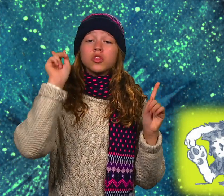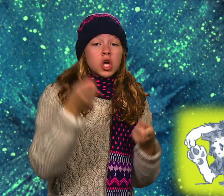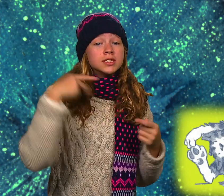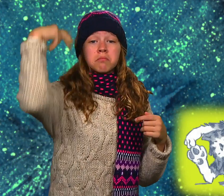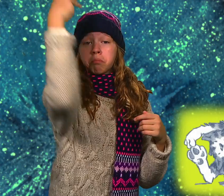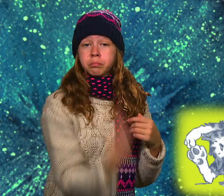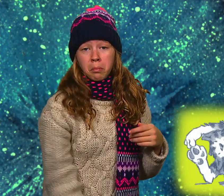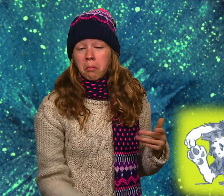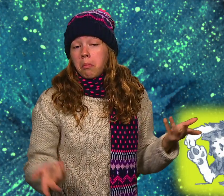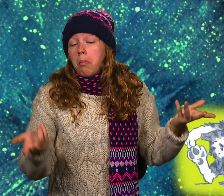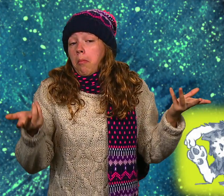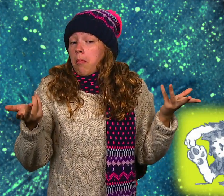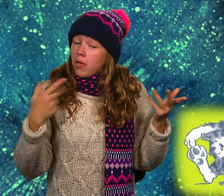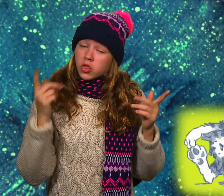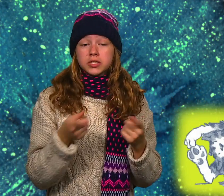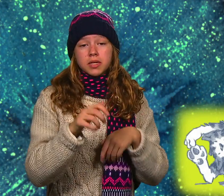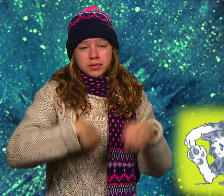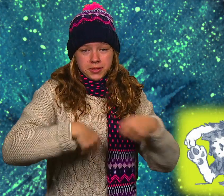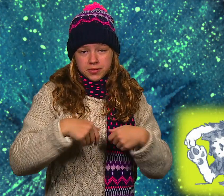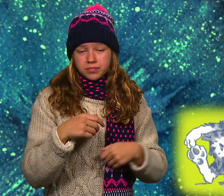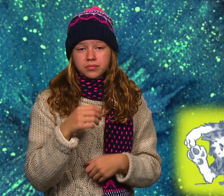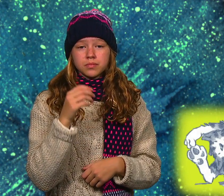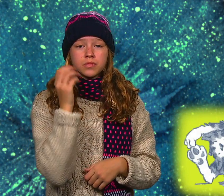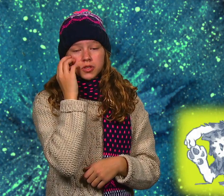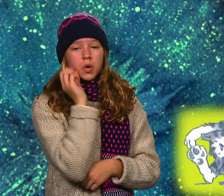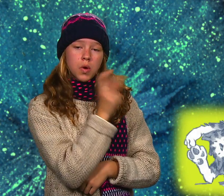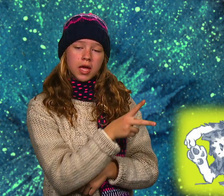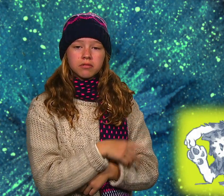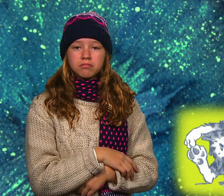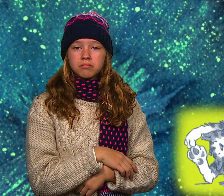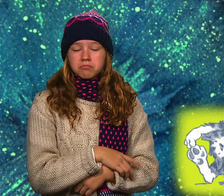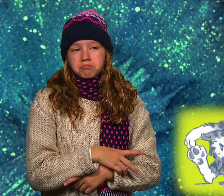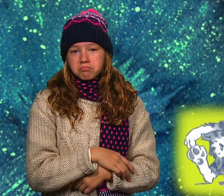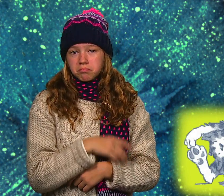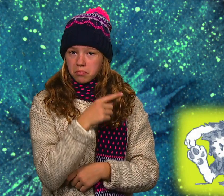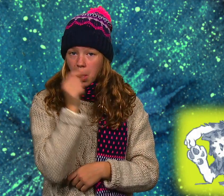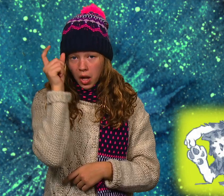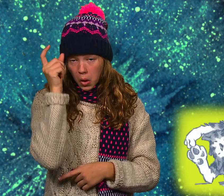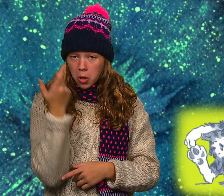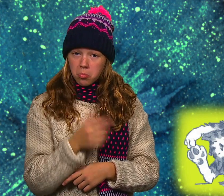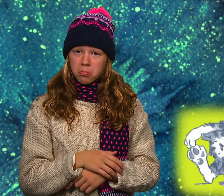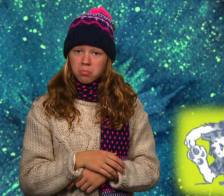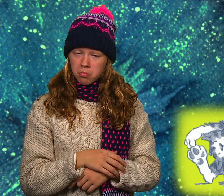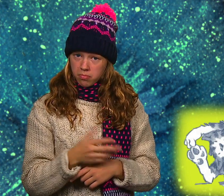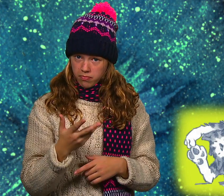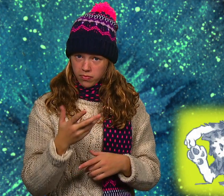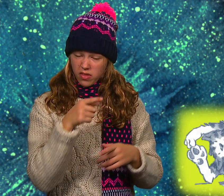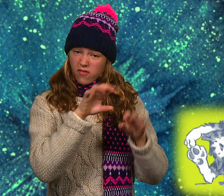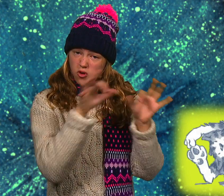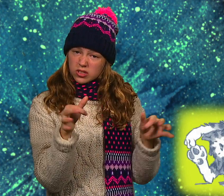sollen wir die Wurst und die Milch vor die Tür oder vor das Fenster legen? Die